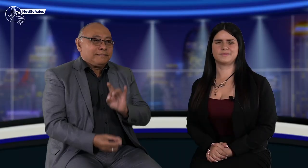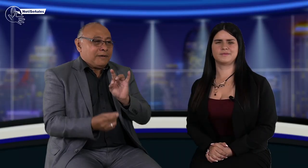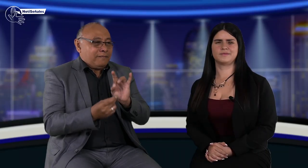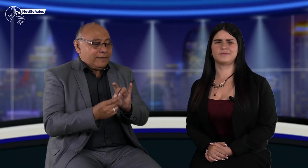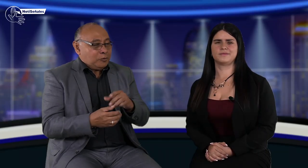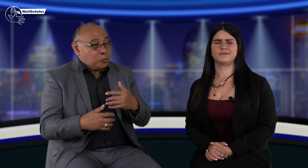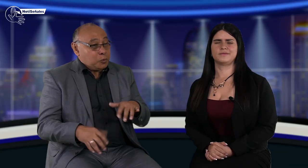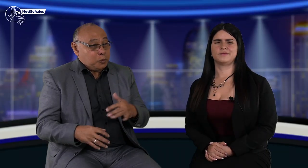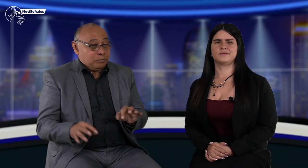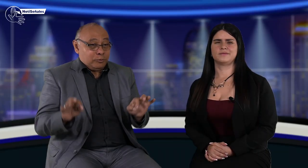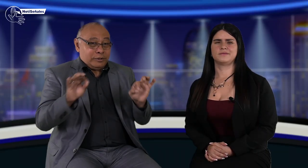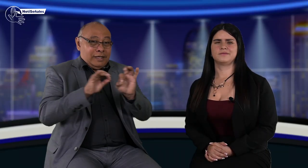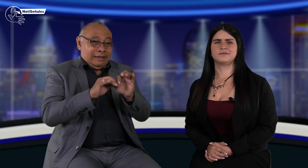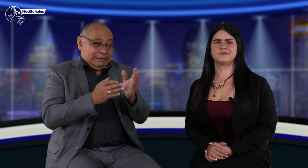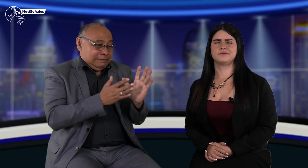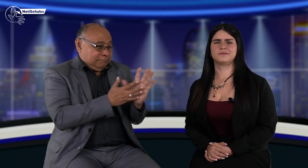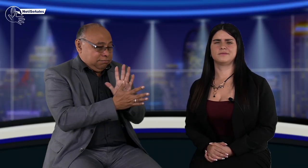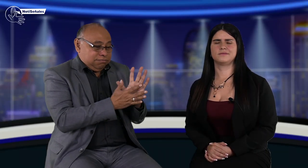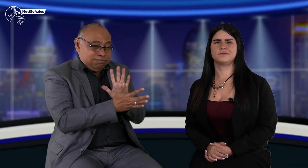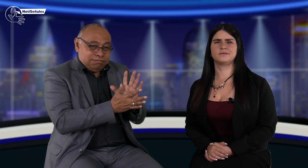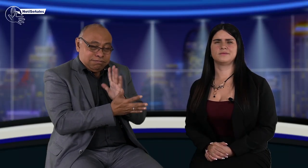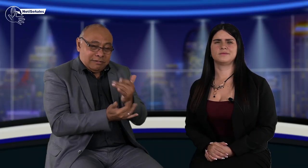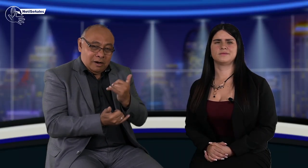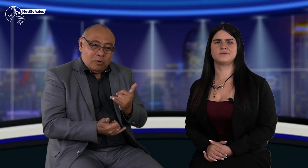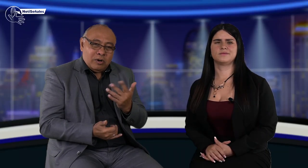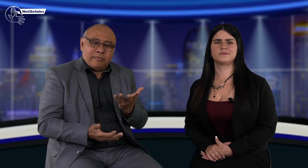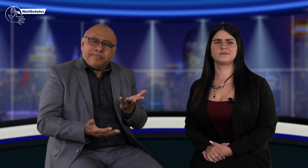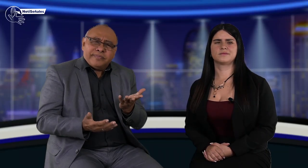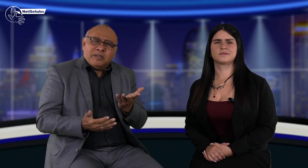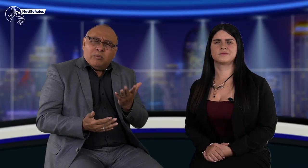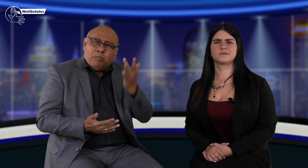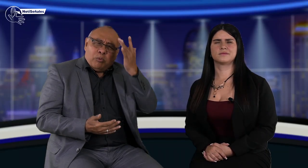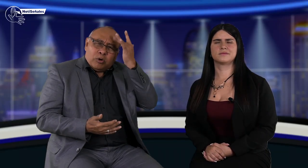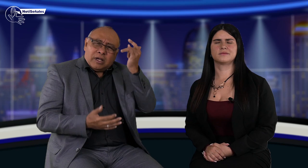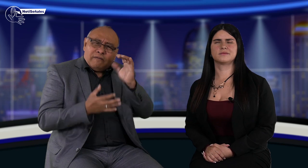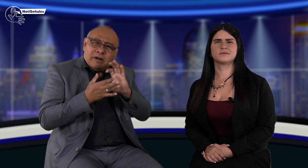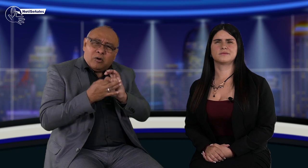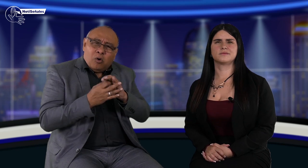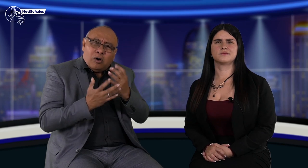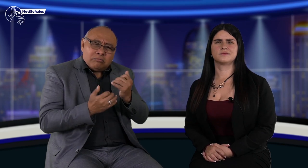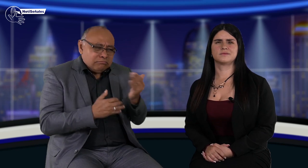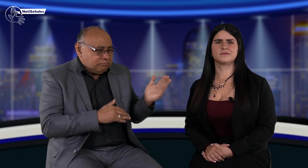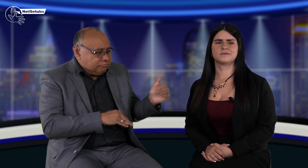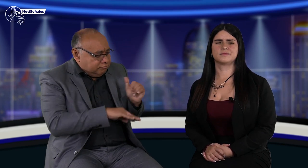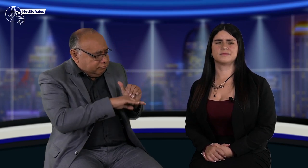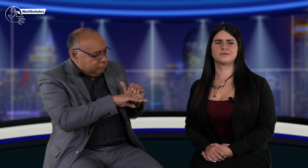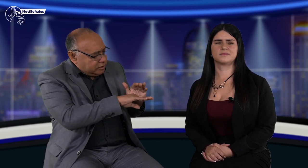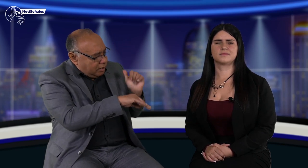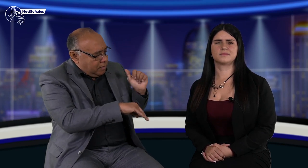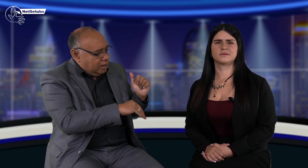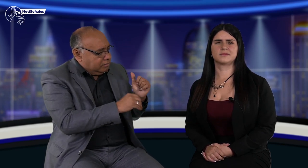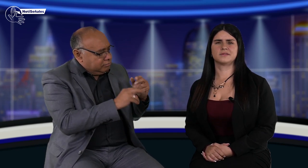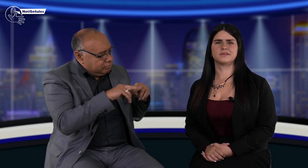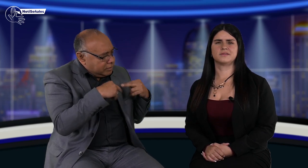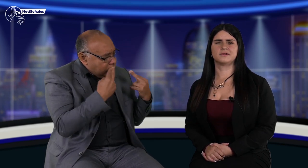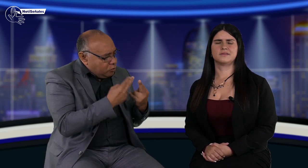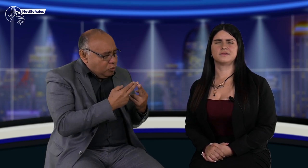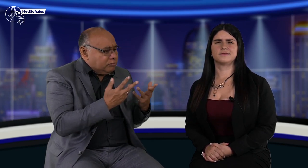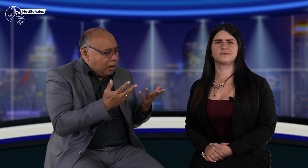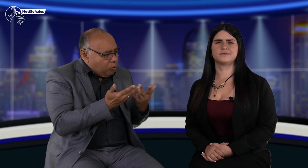Perfecto, fundamental eso que nos cuentas. Ahora, Lucía, ¿por qué FENASCOL te ha hecho esta invitación, este